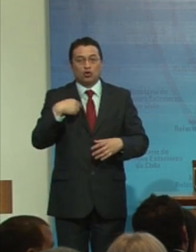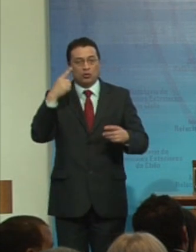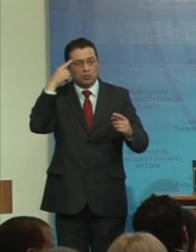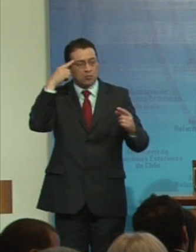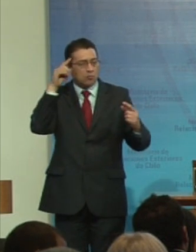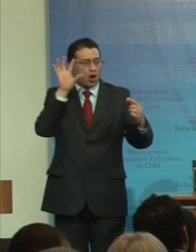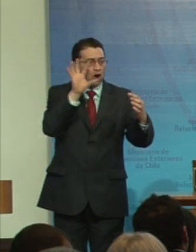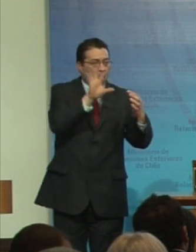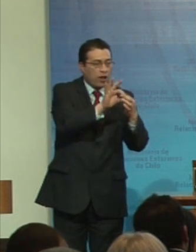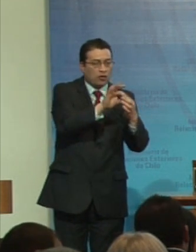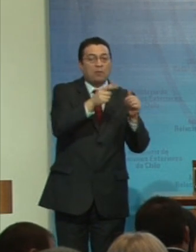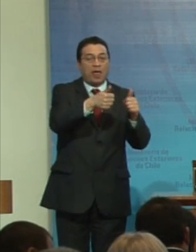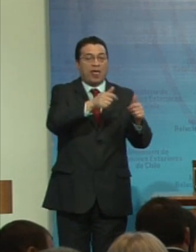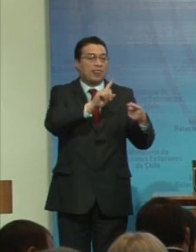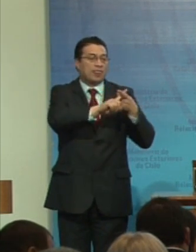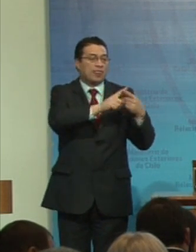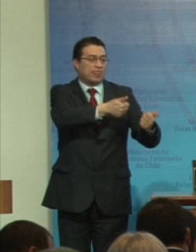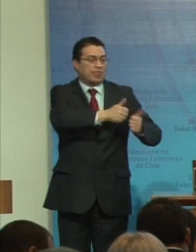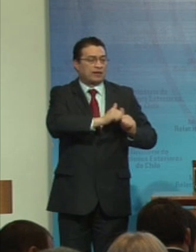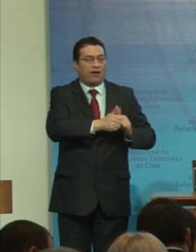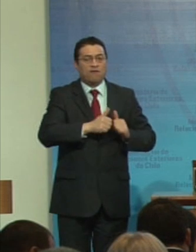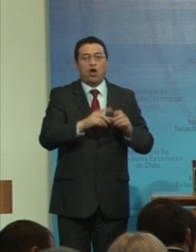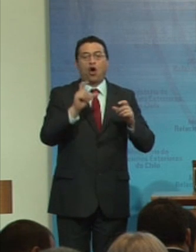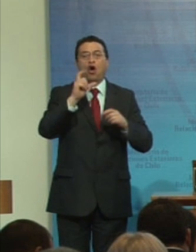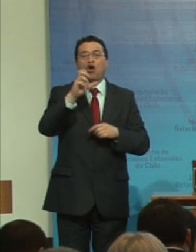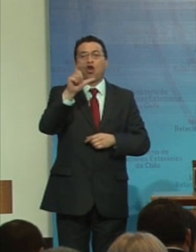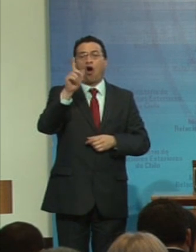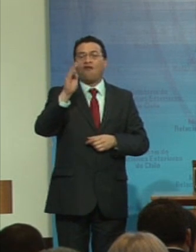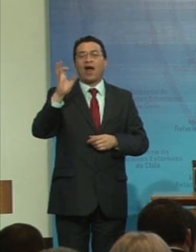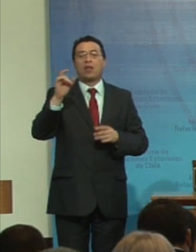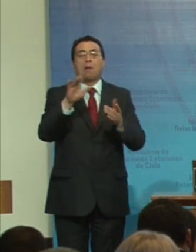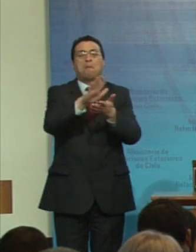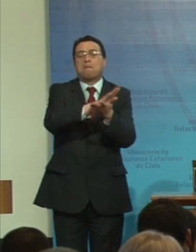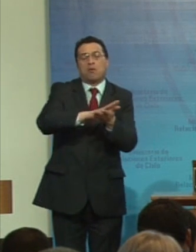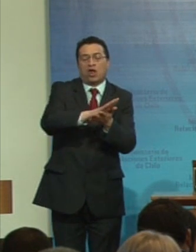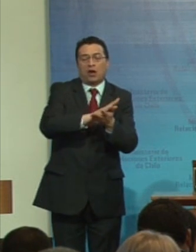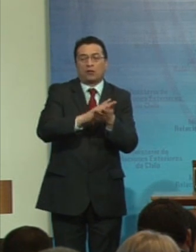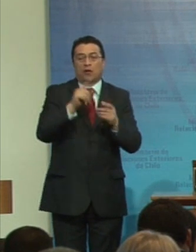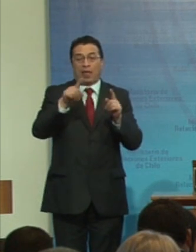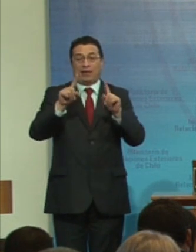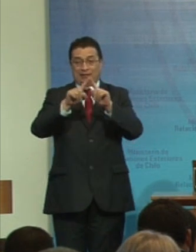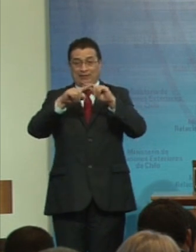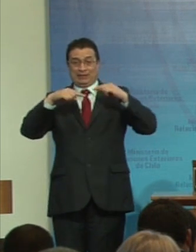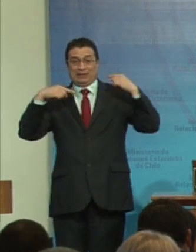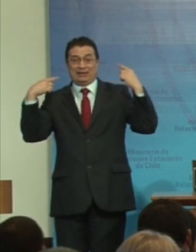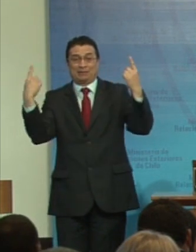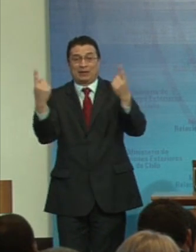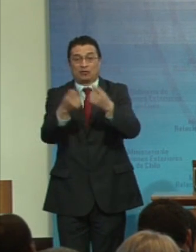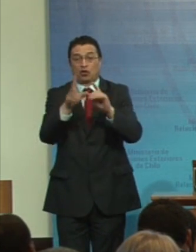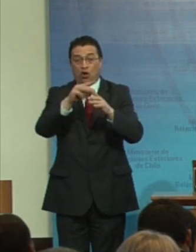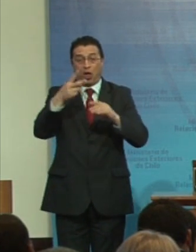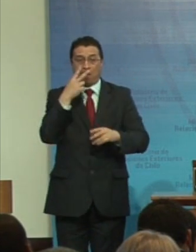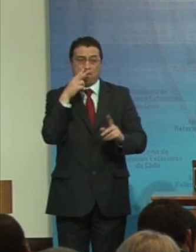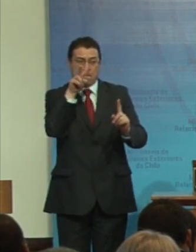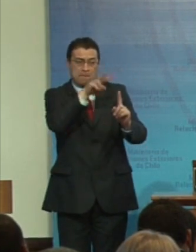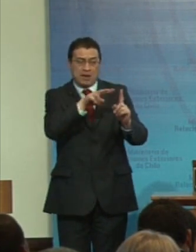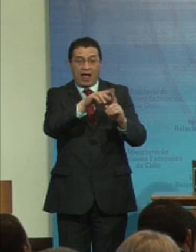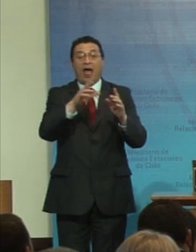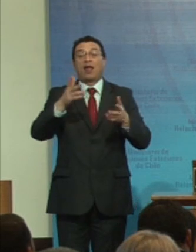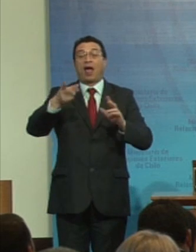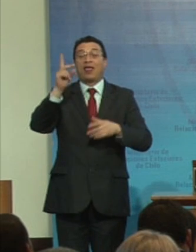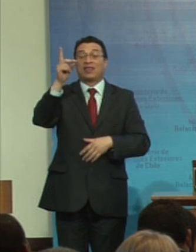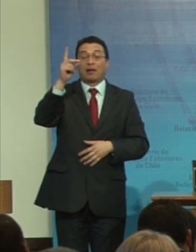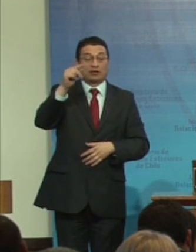con desafíos globales por ejemplo la transversalización de la perspectiva con discapacidad en todos los